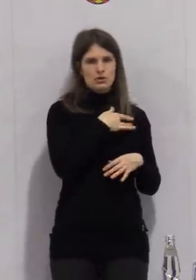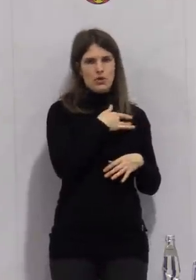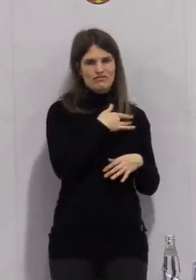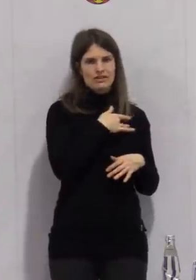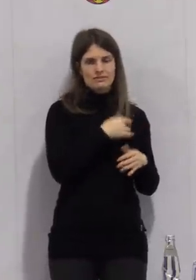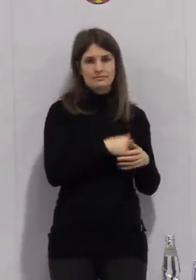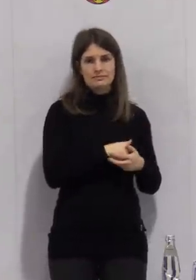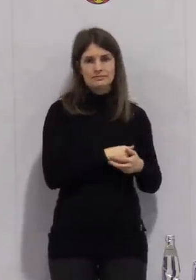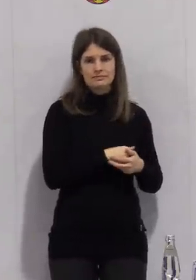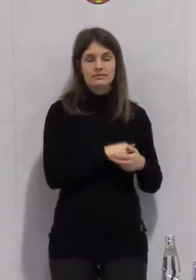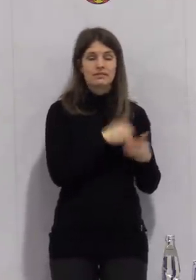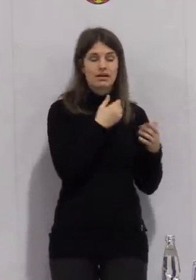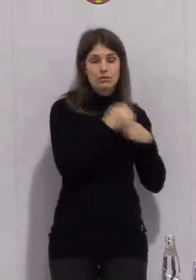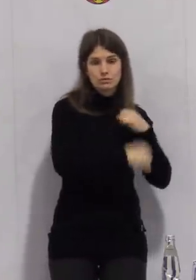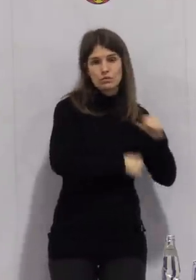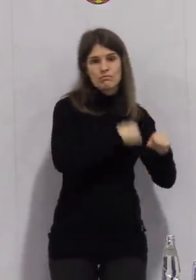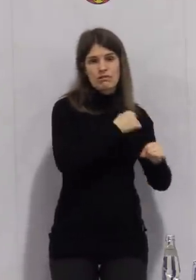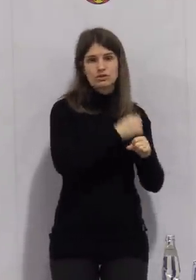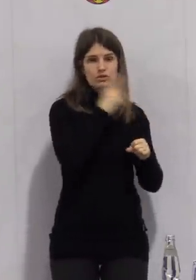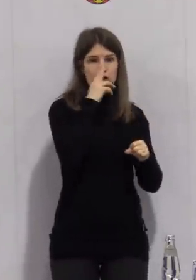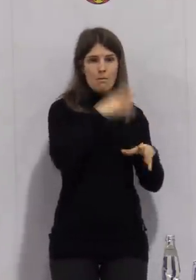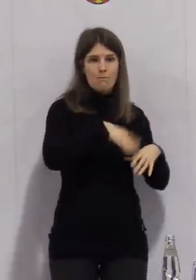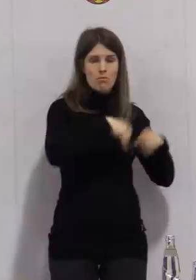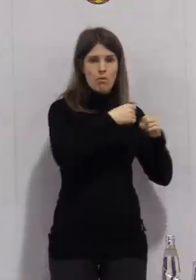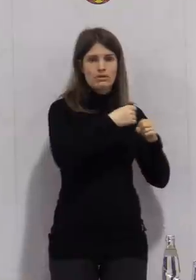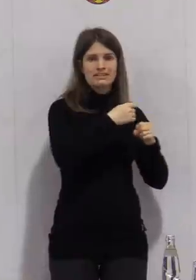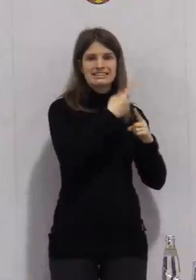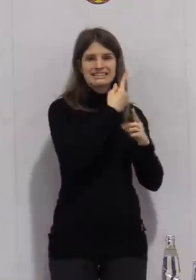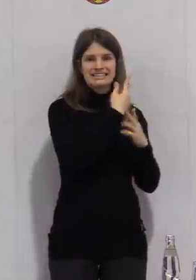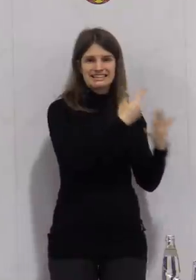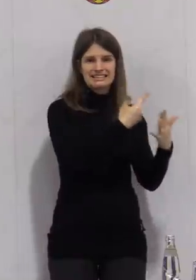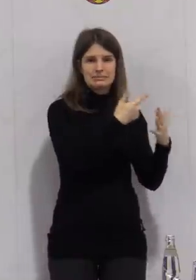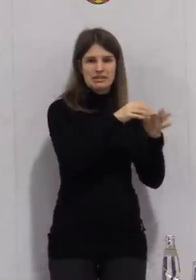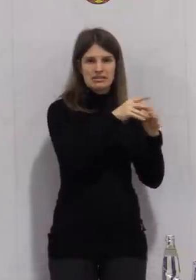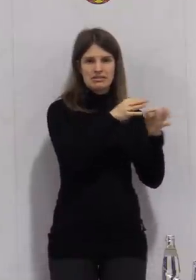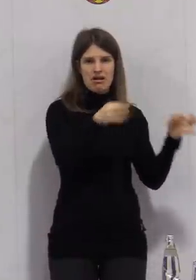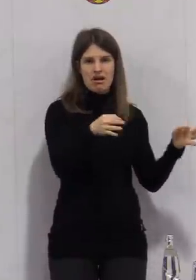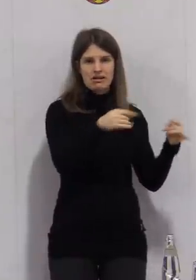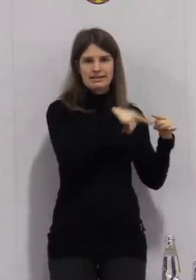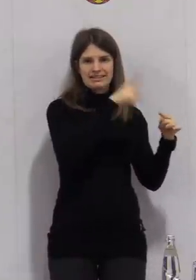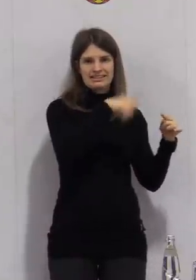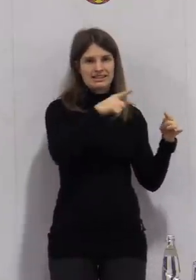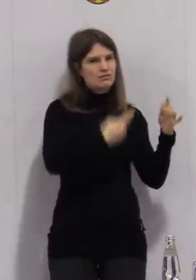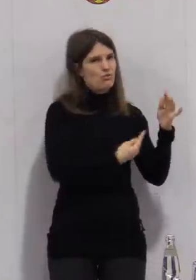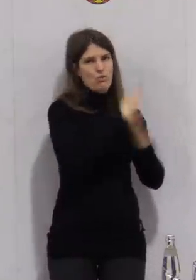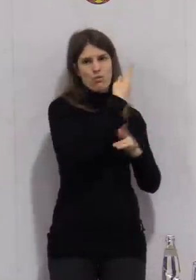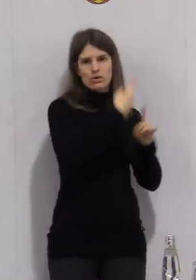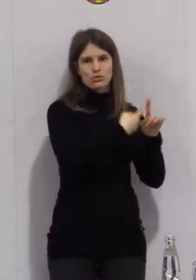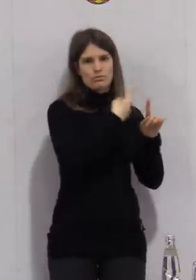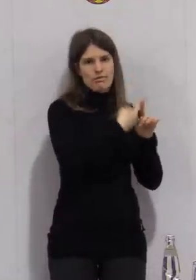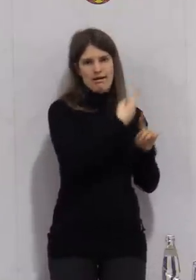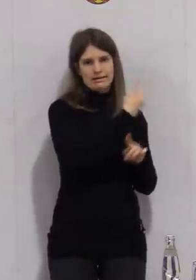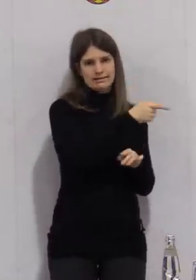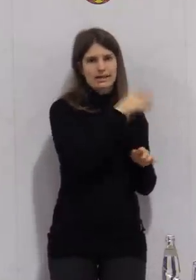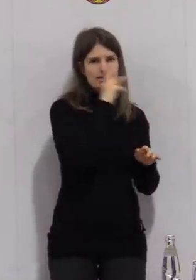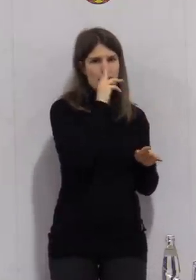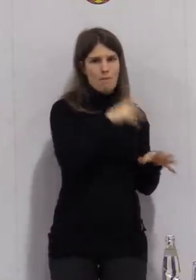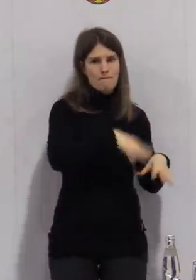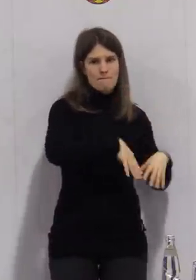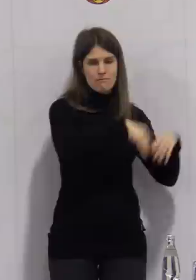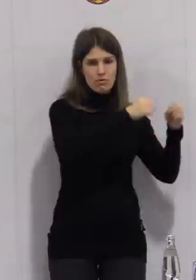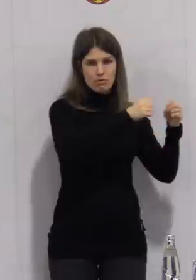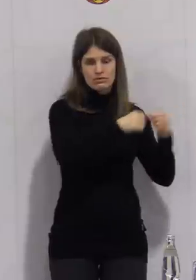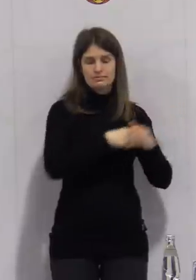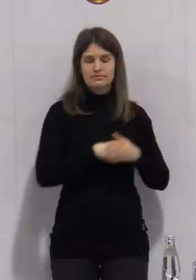höchste Sieben-Tages-Inzidenz. Viele Infektionsorte konnten aber auch noch nicht genannt werden